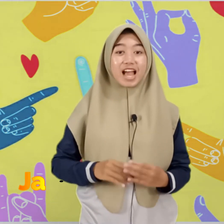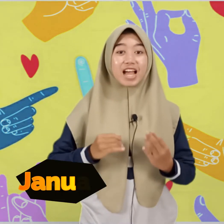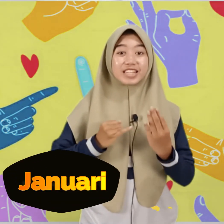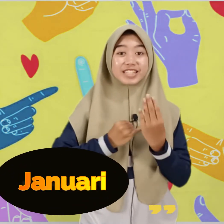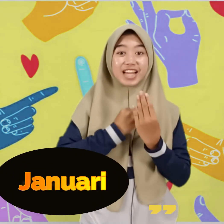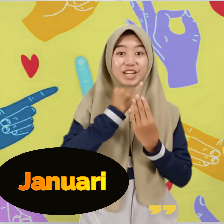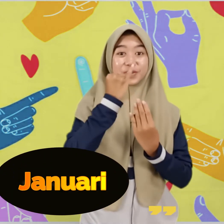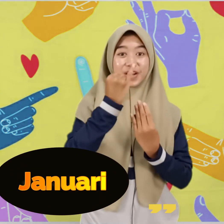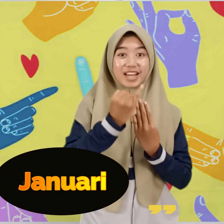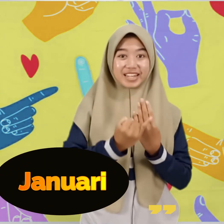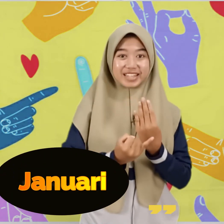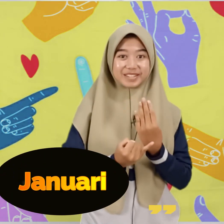Januari